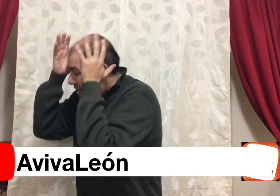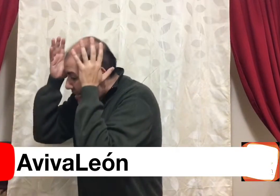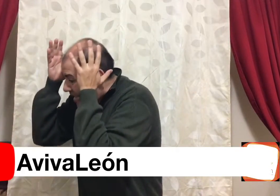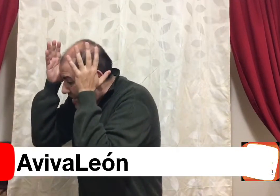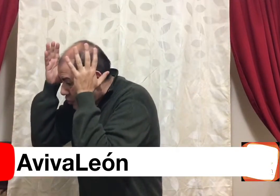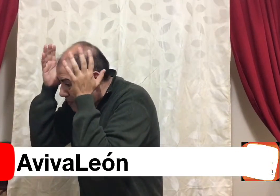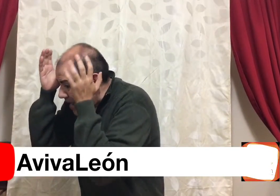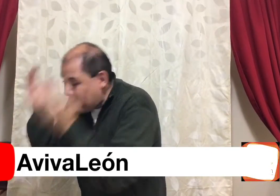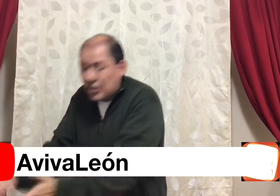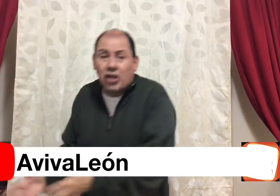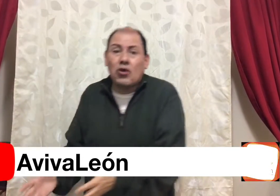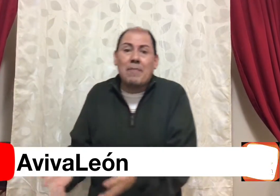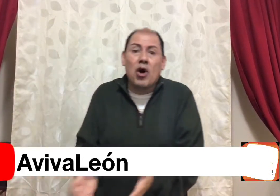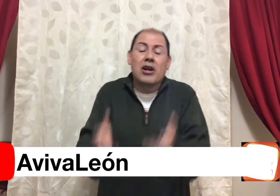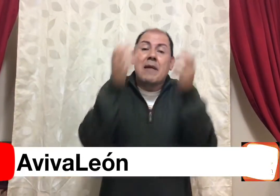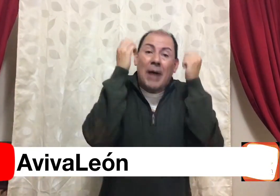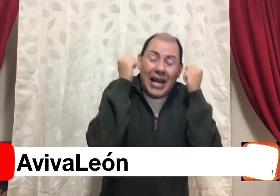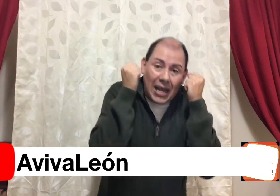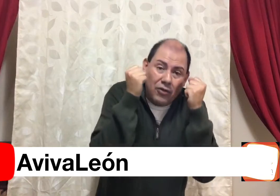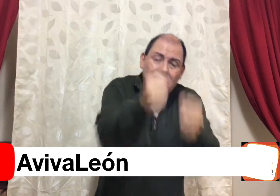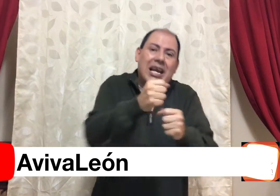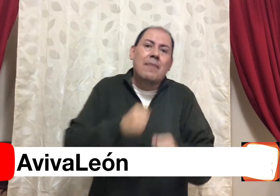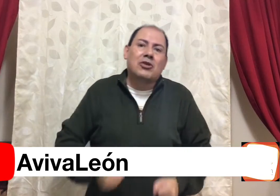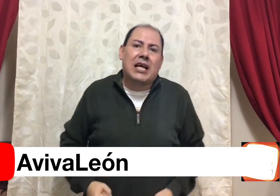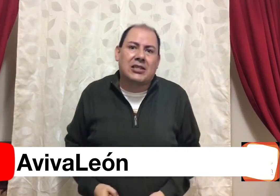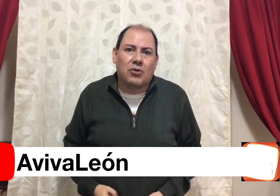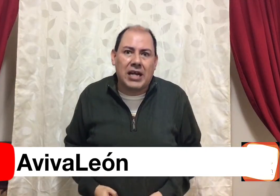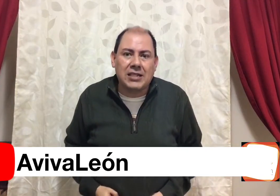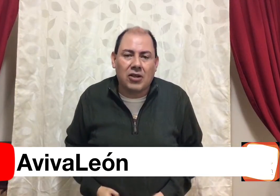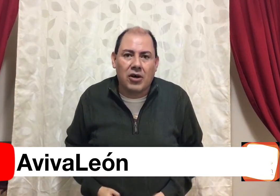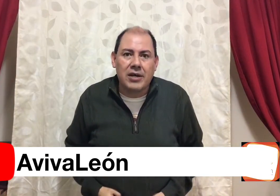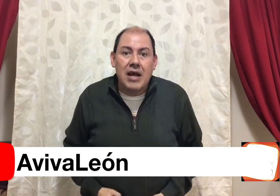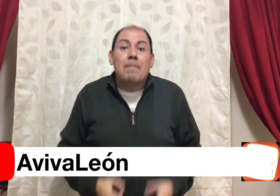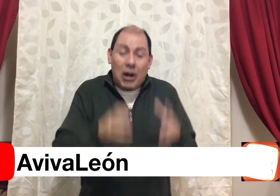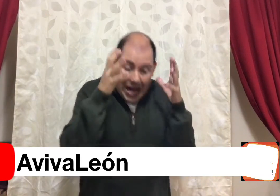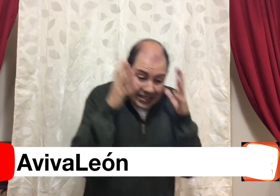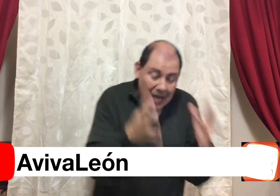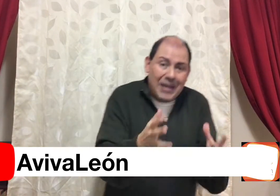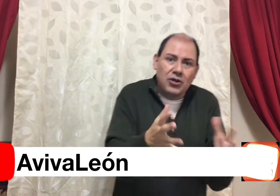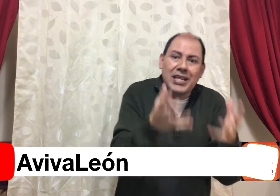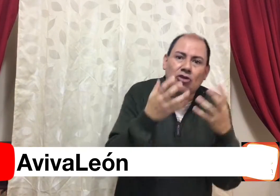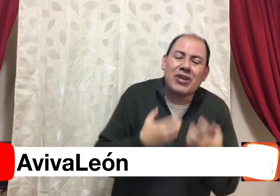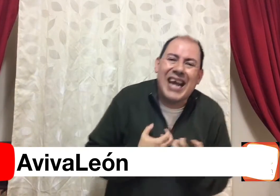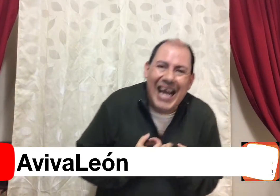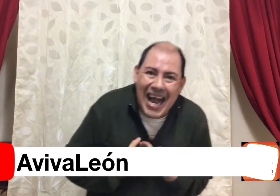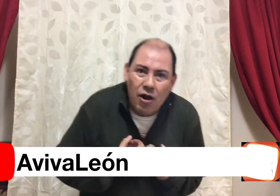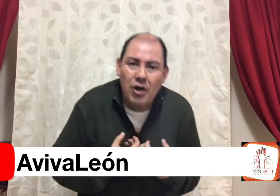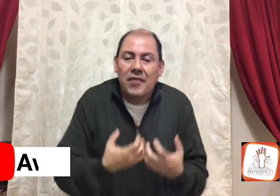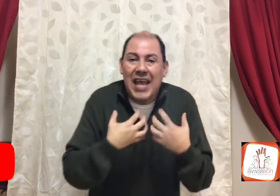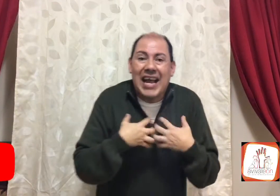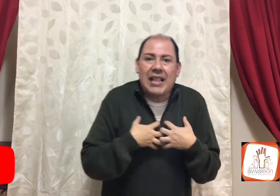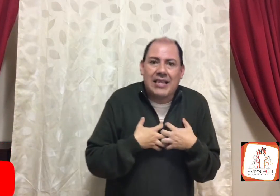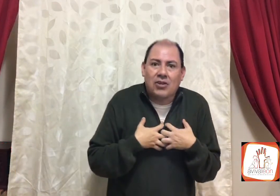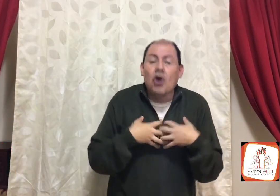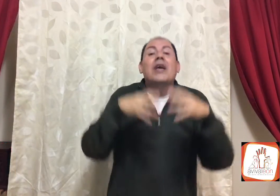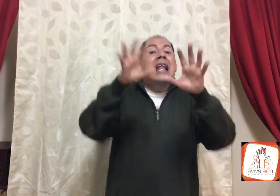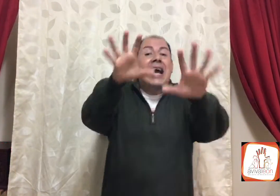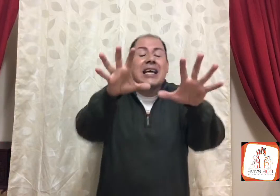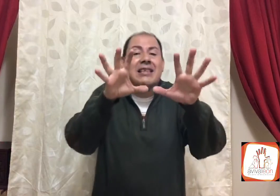su maravilloso amor, para que conozcamos a Jesucristo, pero la salvación es un regalo, de gratitud, la gente